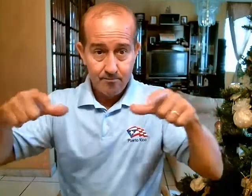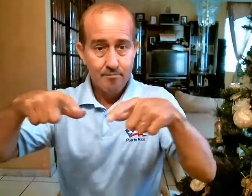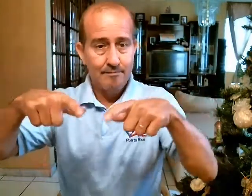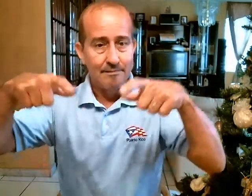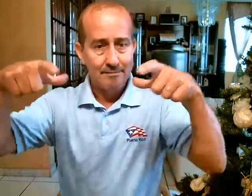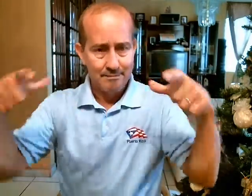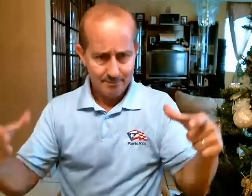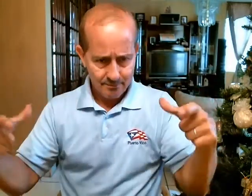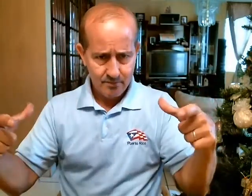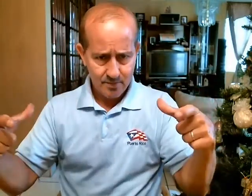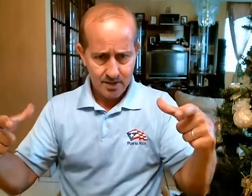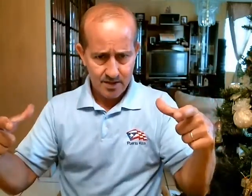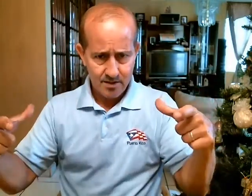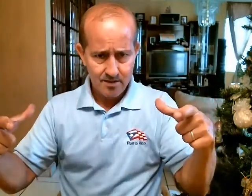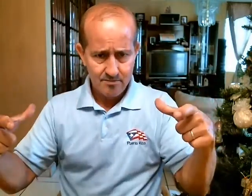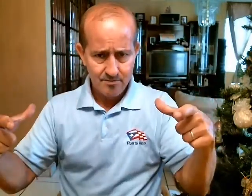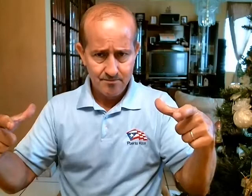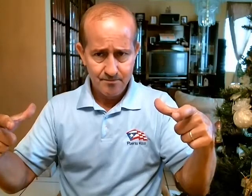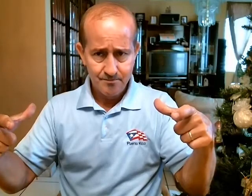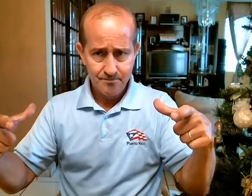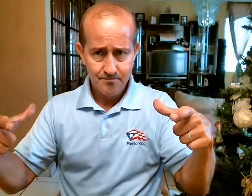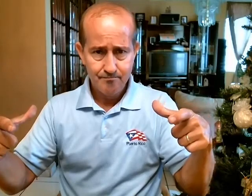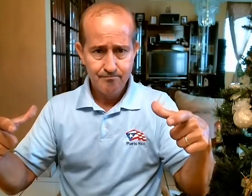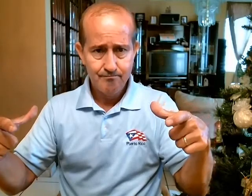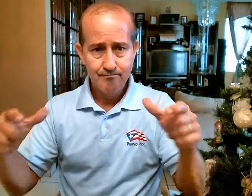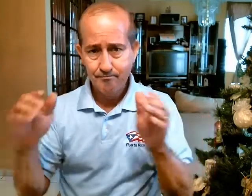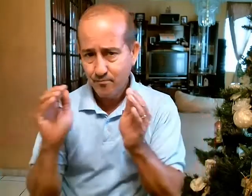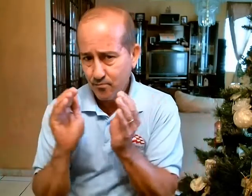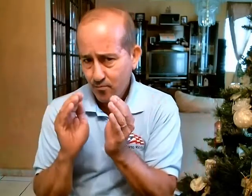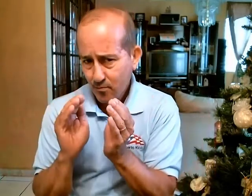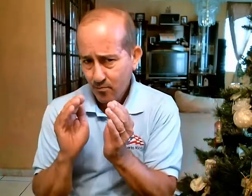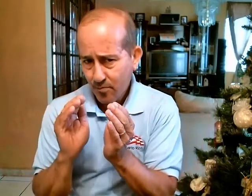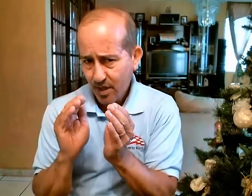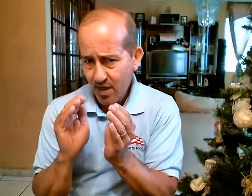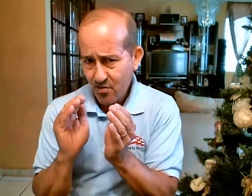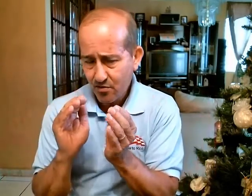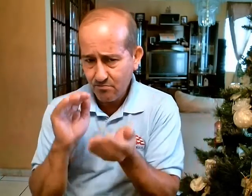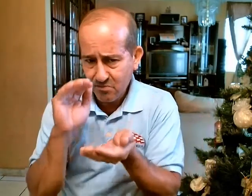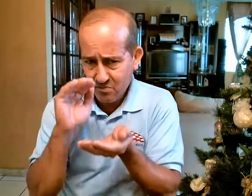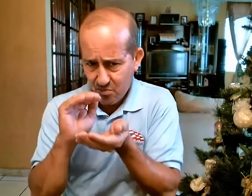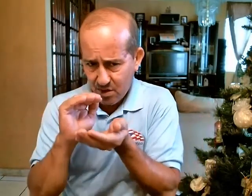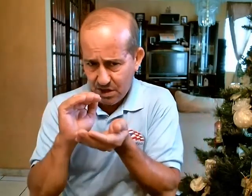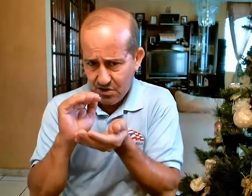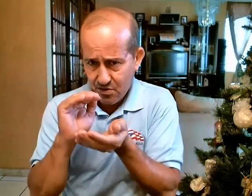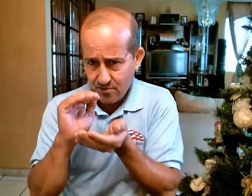Grande Grande Grande Grande Pequeño Pequeño